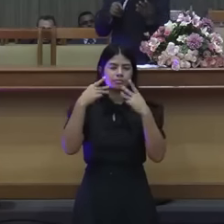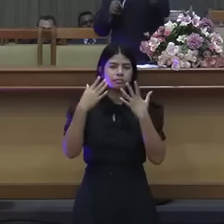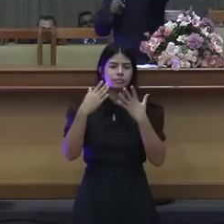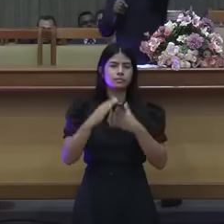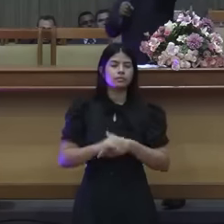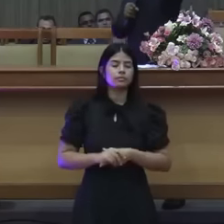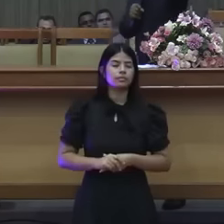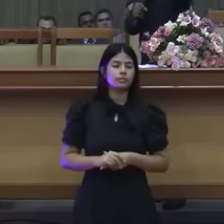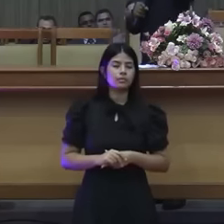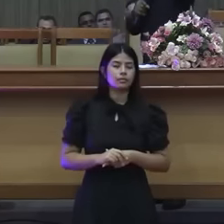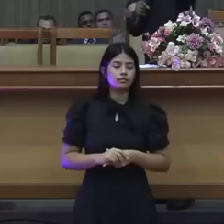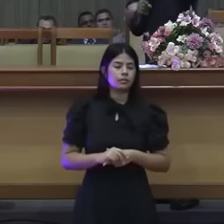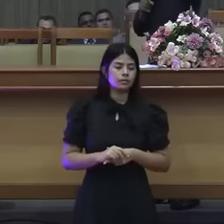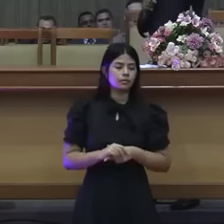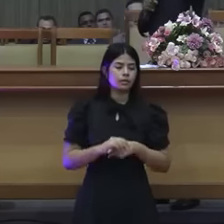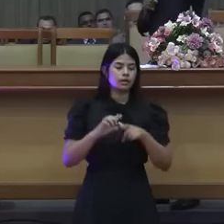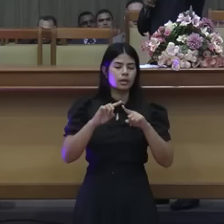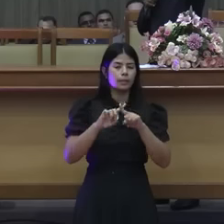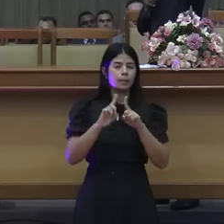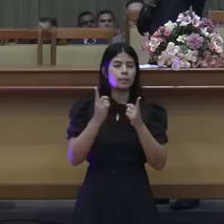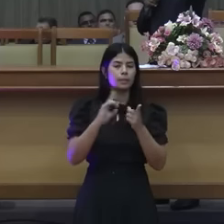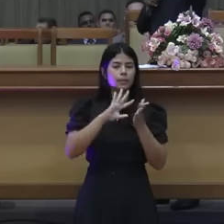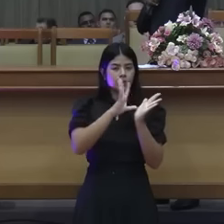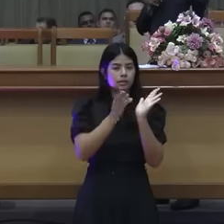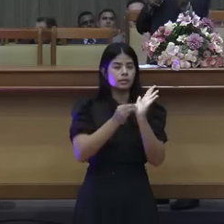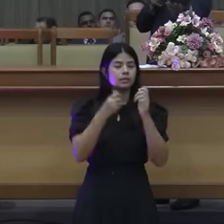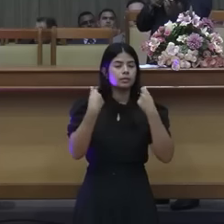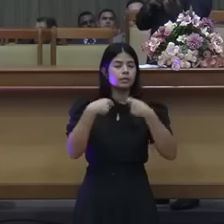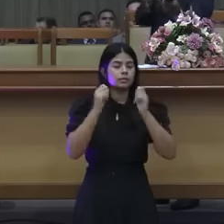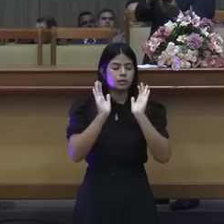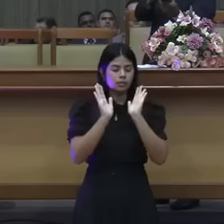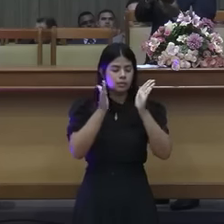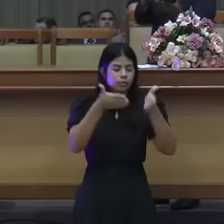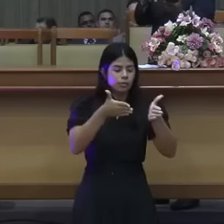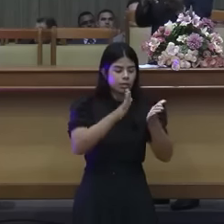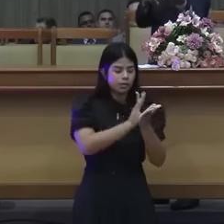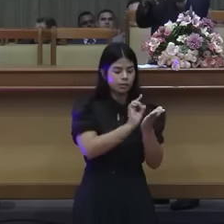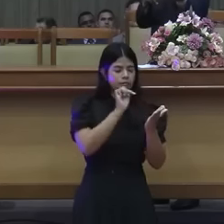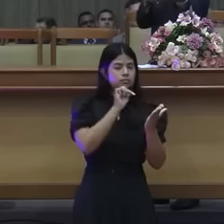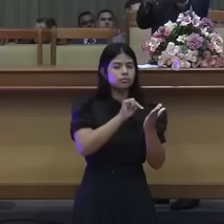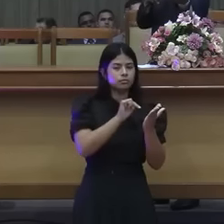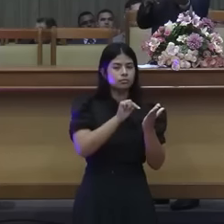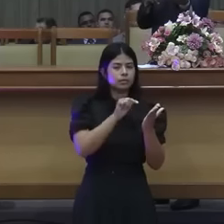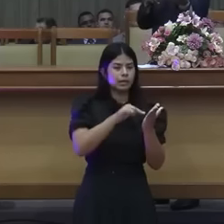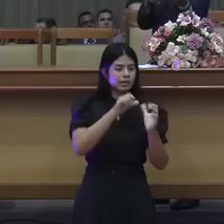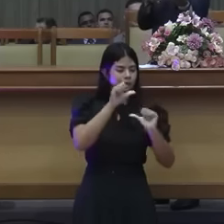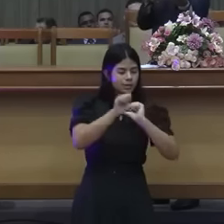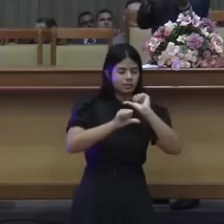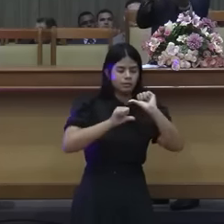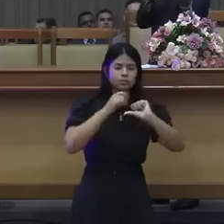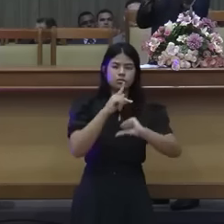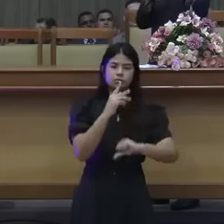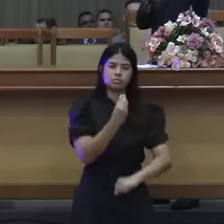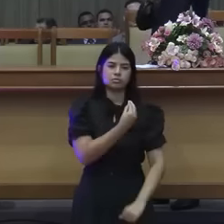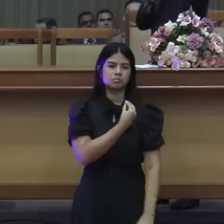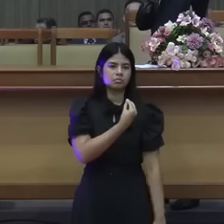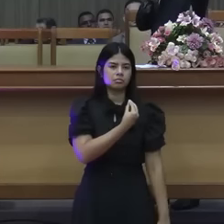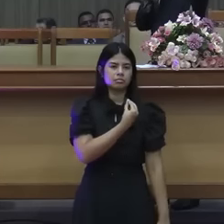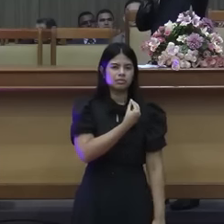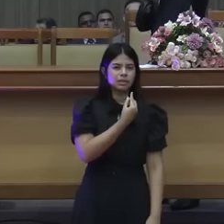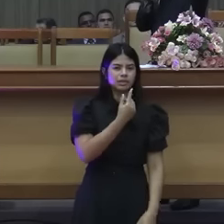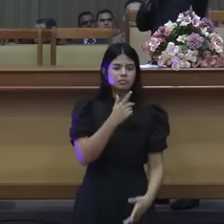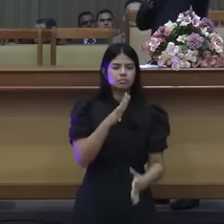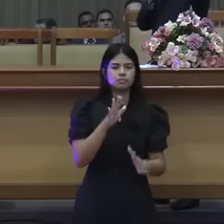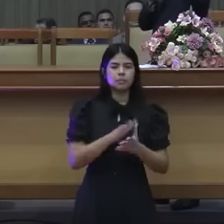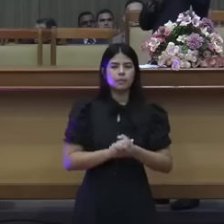mas o emblema maior da igreja é isso aqui gente e olha pra cá se isso aqui não mudar a tua vida e não sustentar a tua vida não tem outra coisa porque